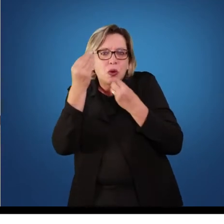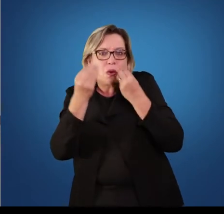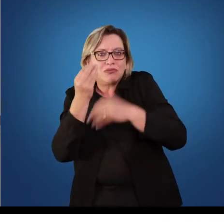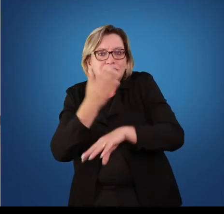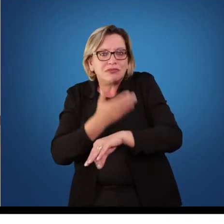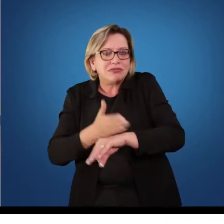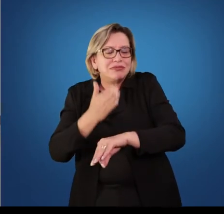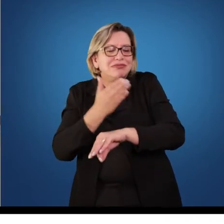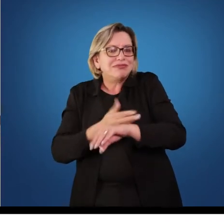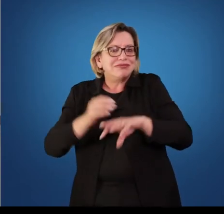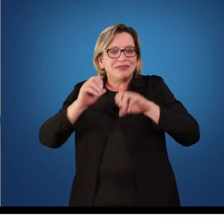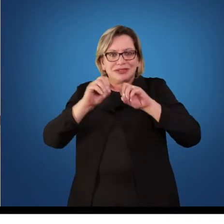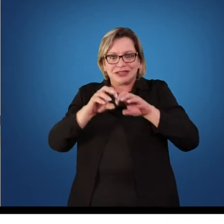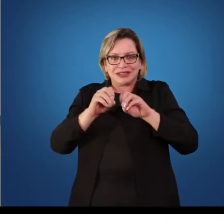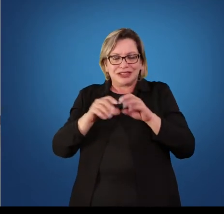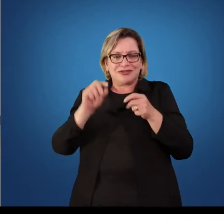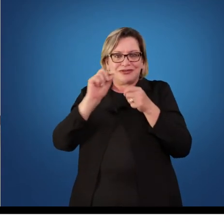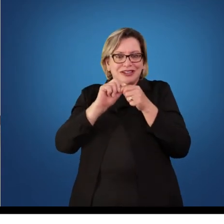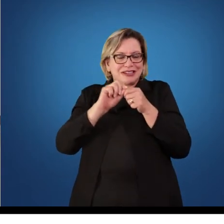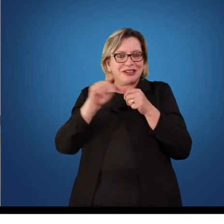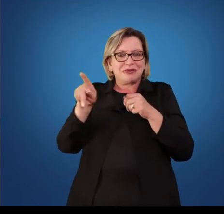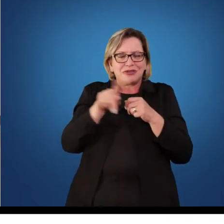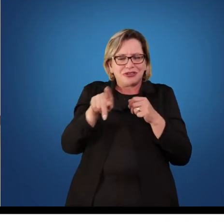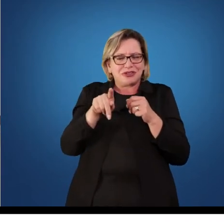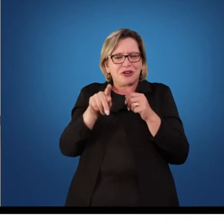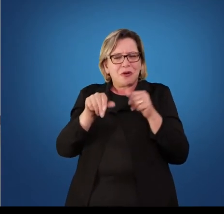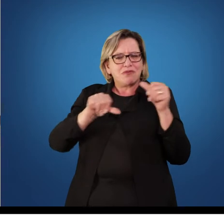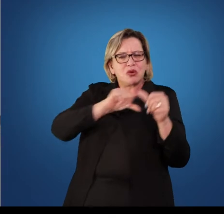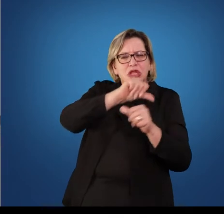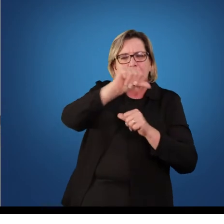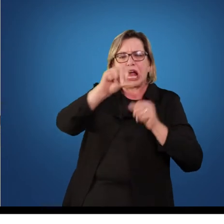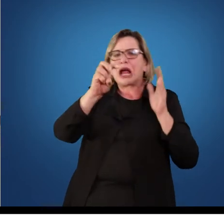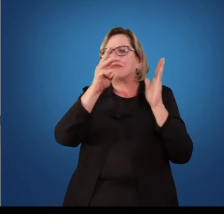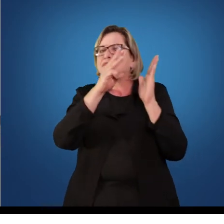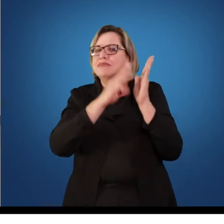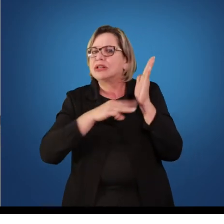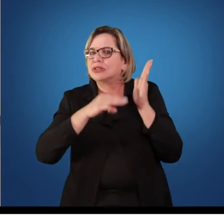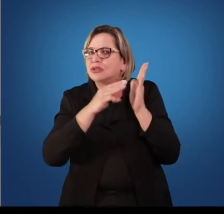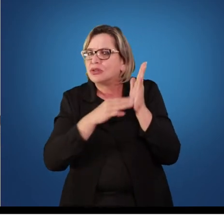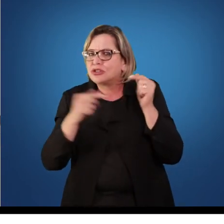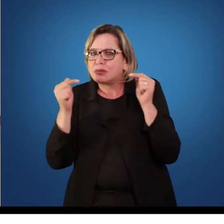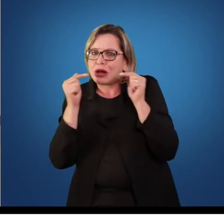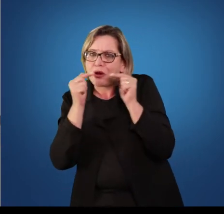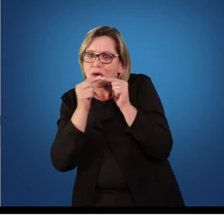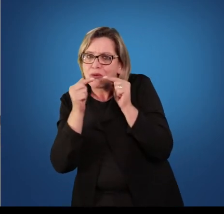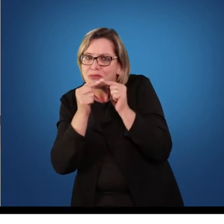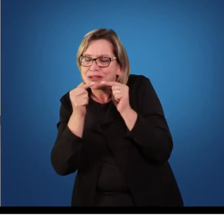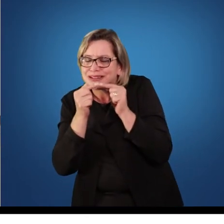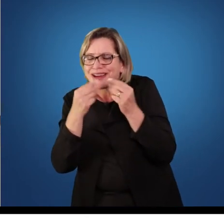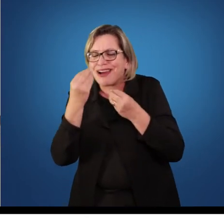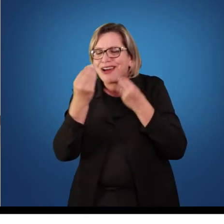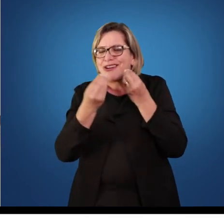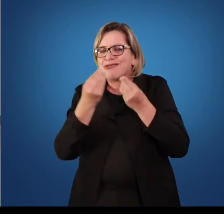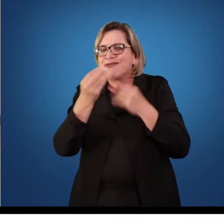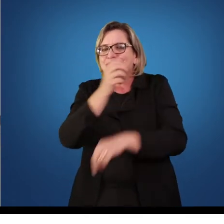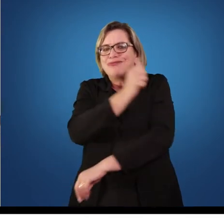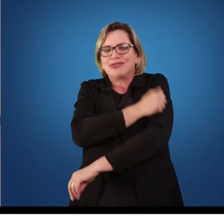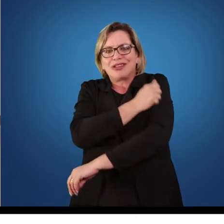ensino, permitindo que eles revejam suas metodologias de acordo com os resultados que os alunos obtiveram em suas